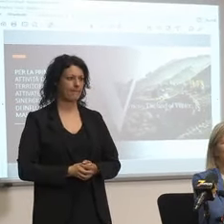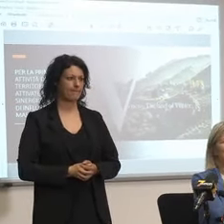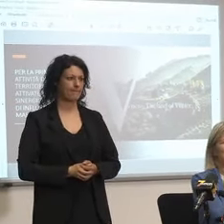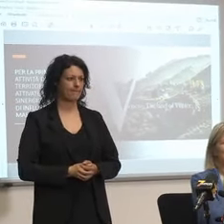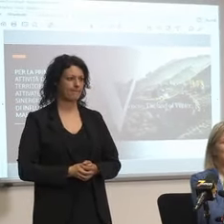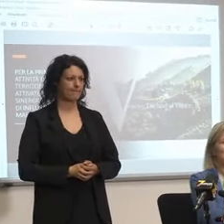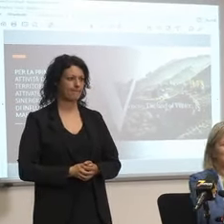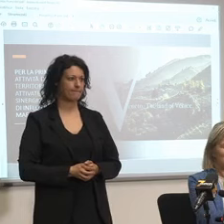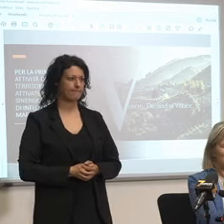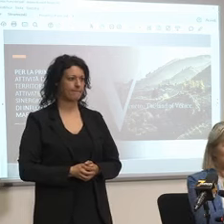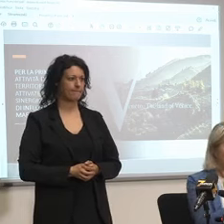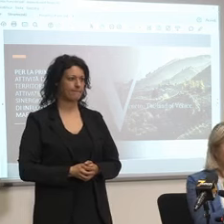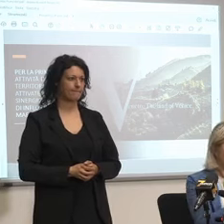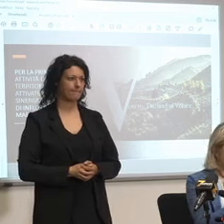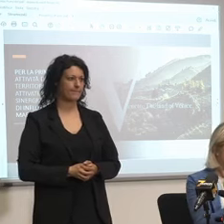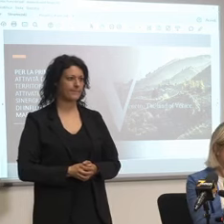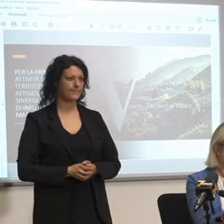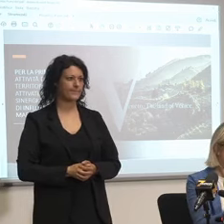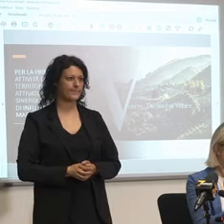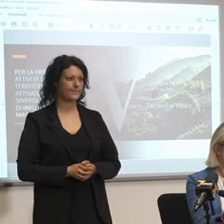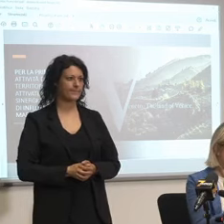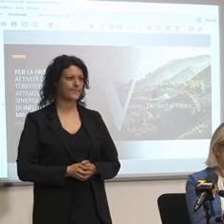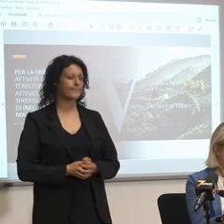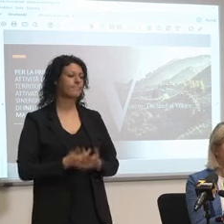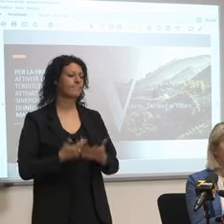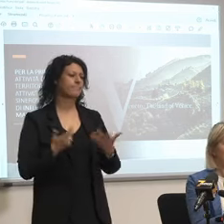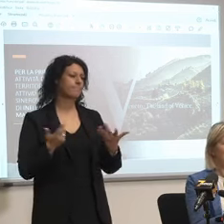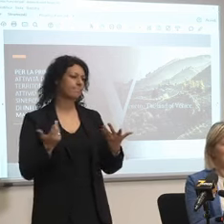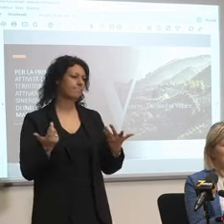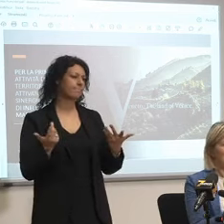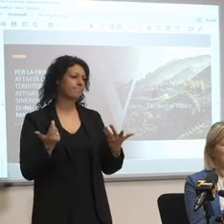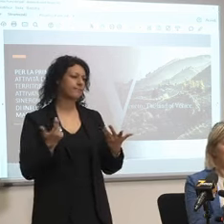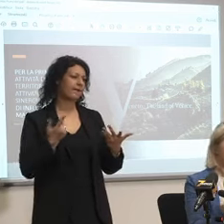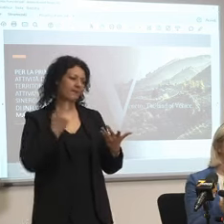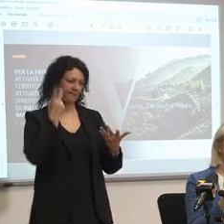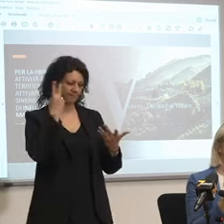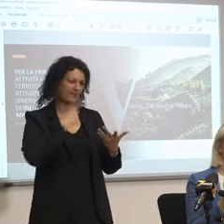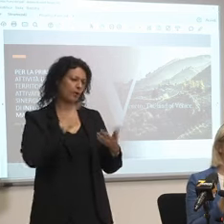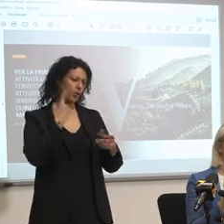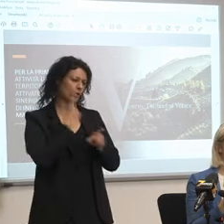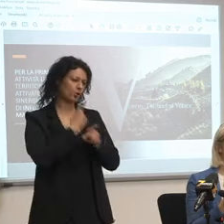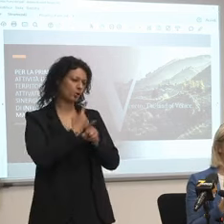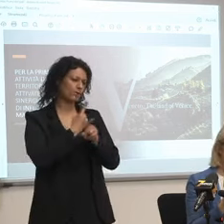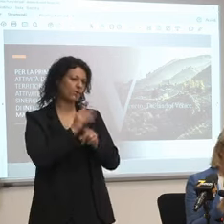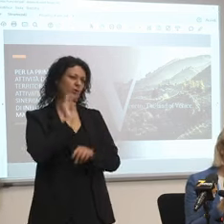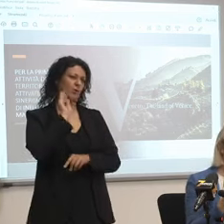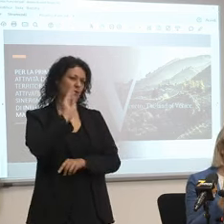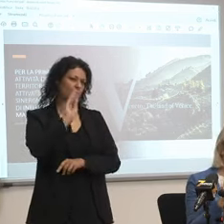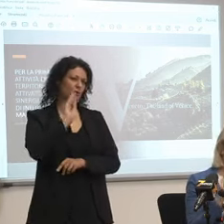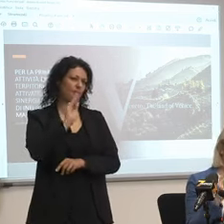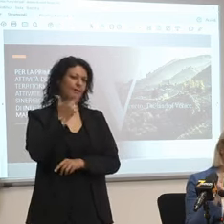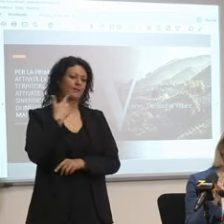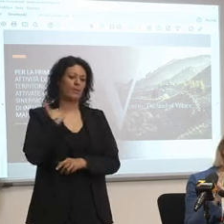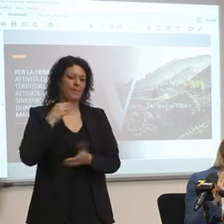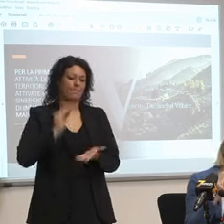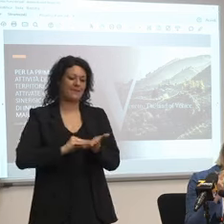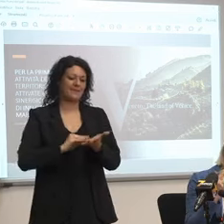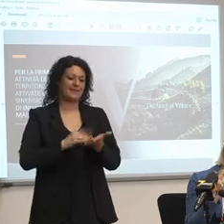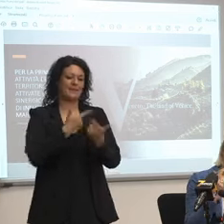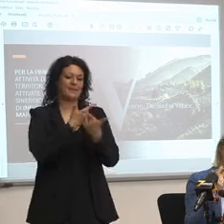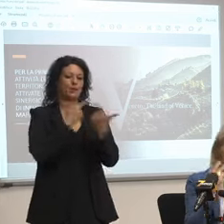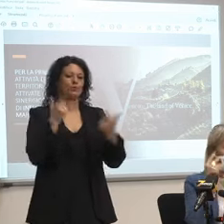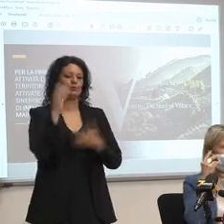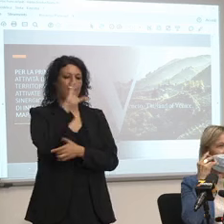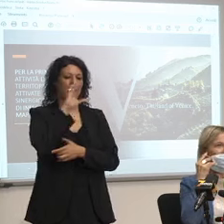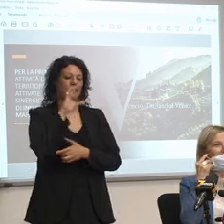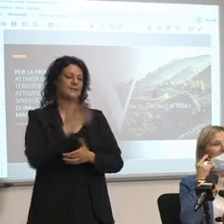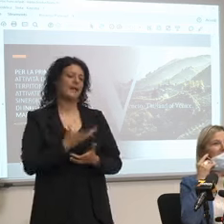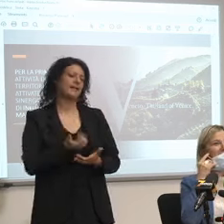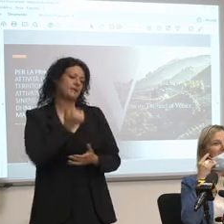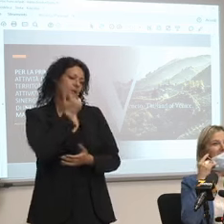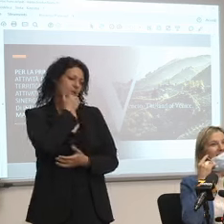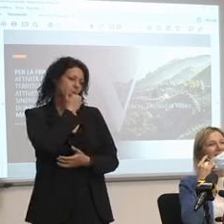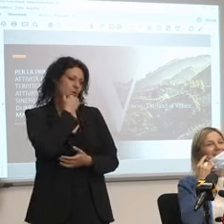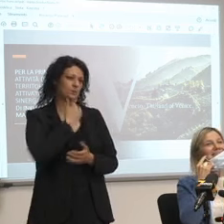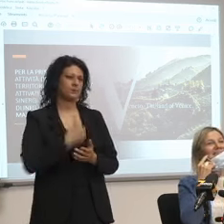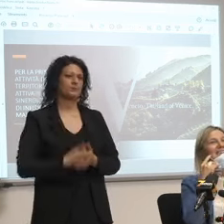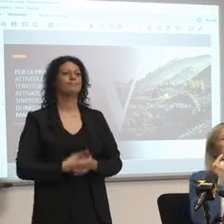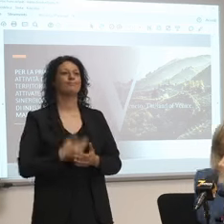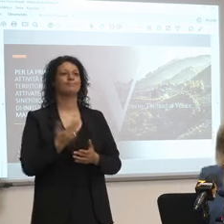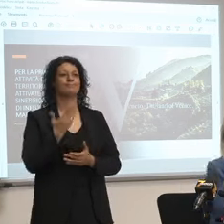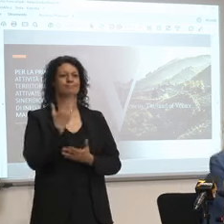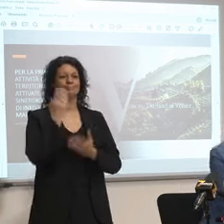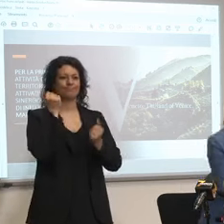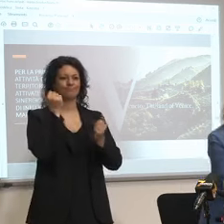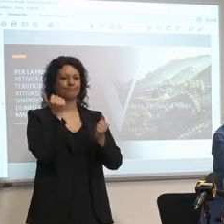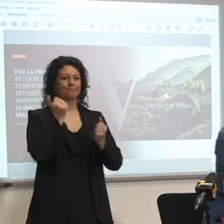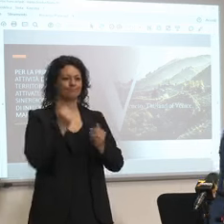detto che questa è una domanda un po' che dovrei fare ma non ho il diretto interessato mi scusa grazie grazie a voi